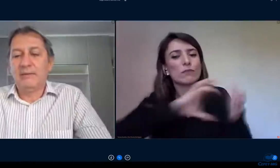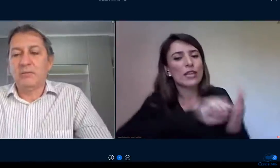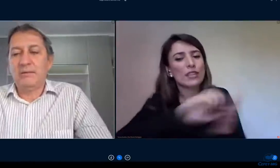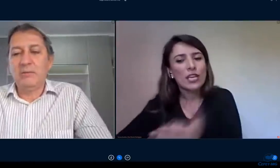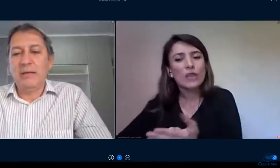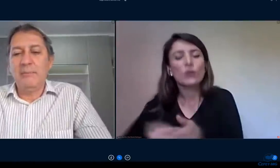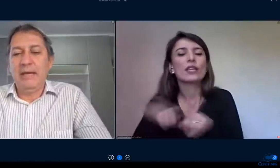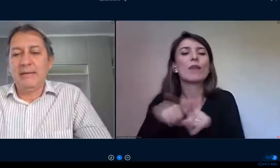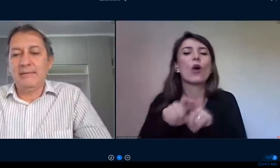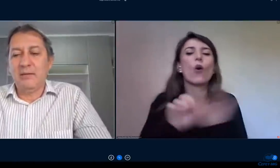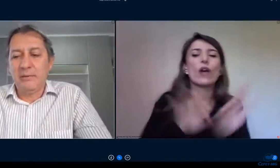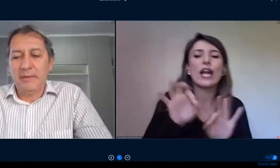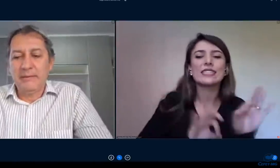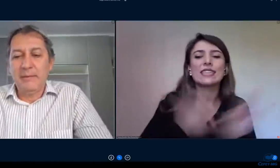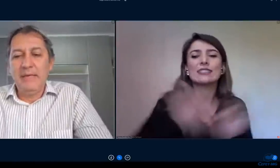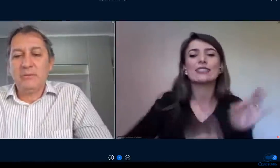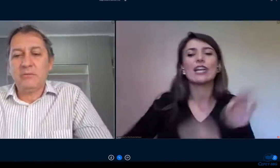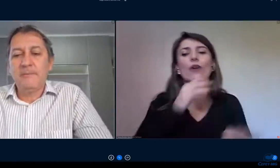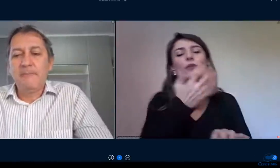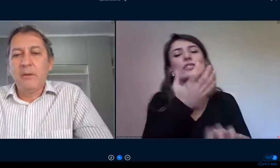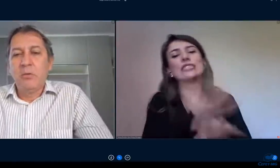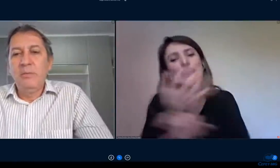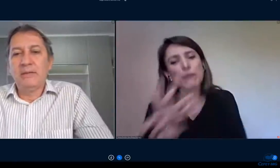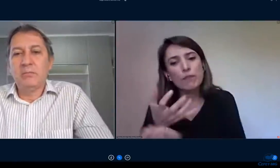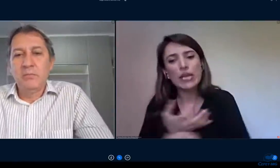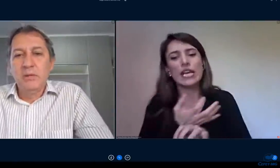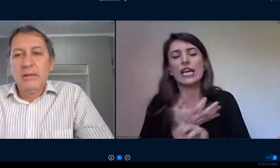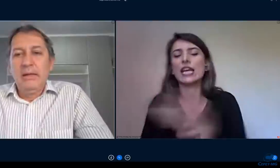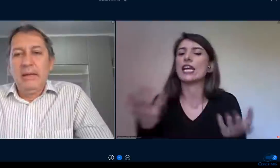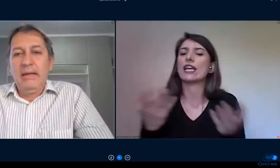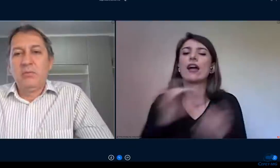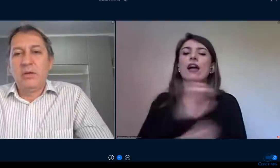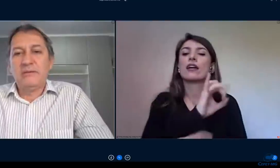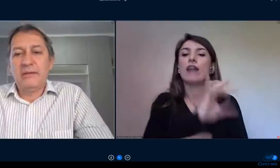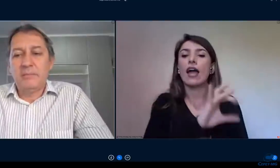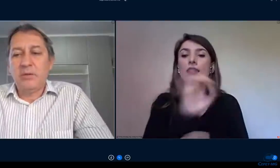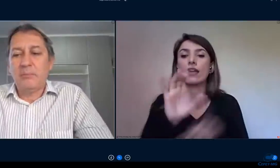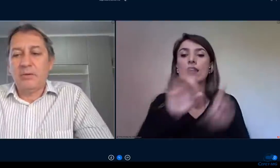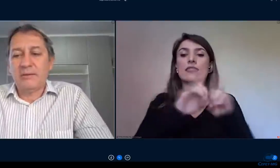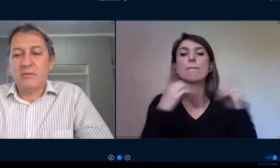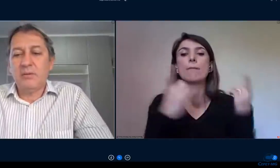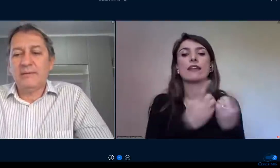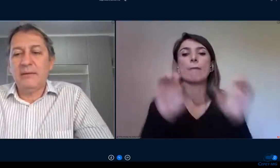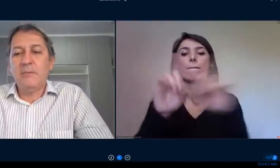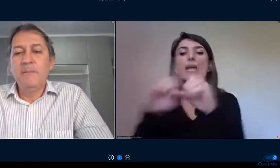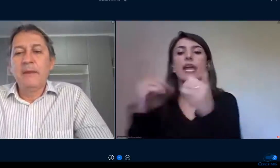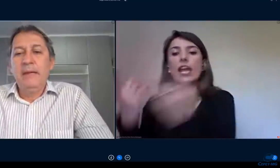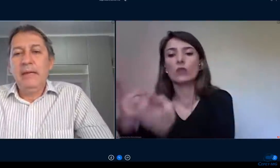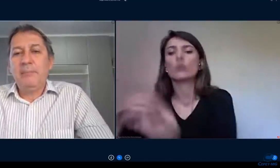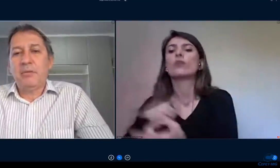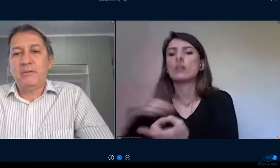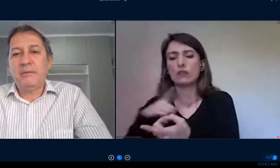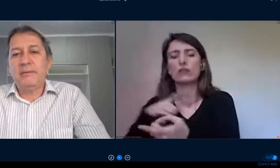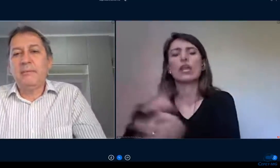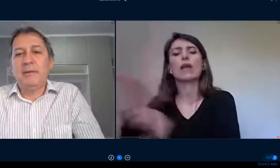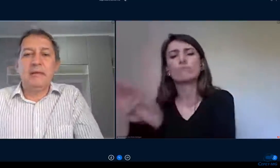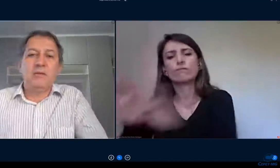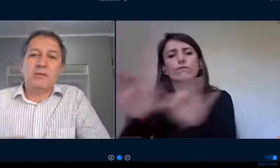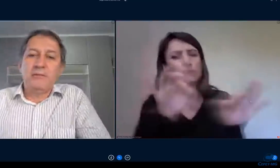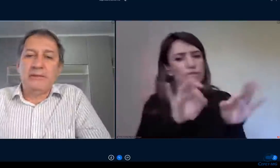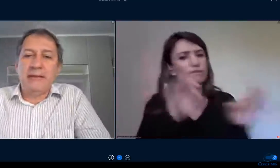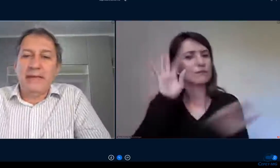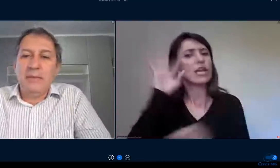elas estão sendo encaminhadas aos departamentos o mesmo no que diz respeito a pós-graduação e na próxima